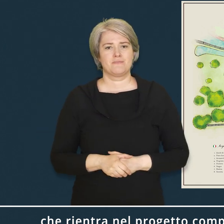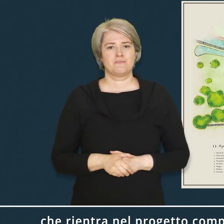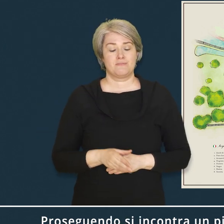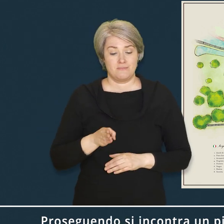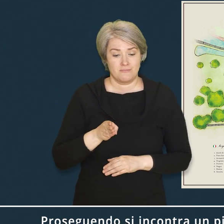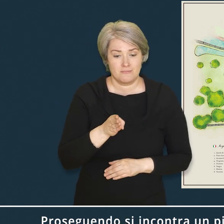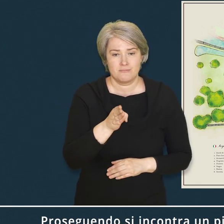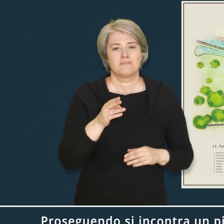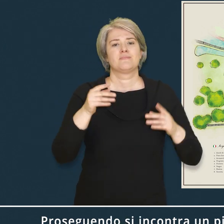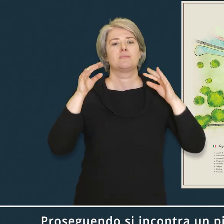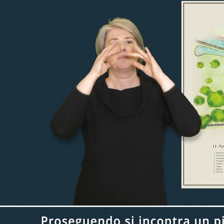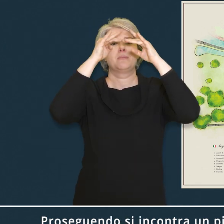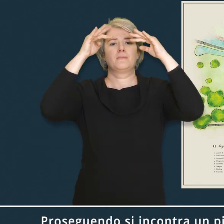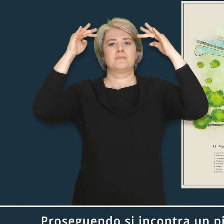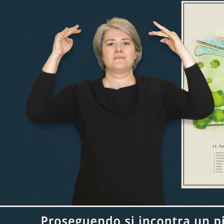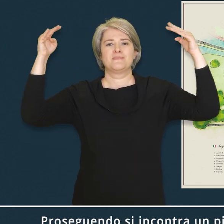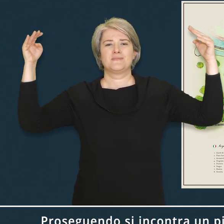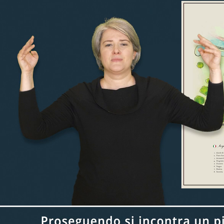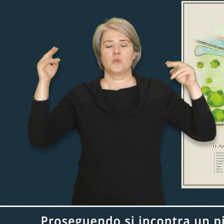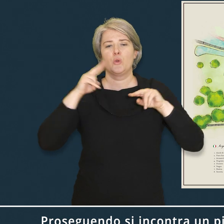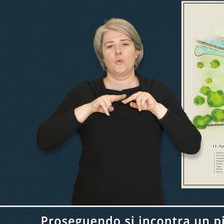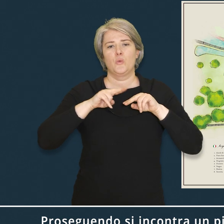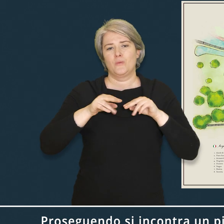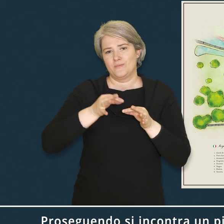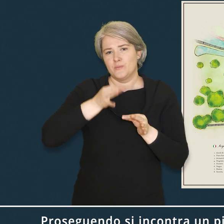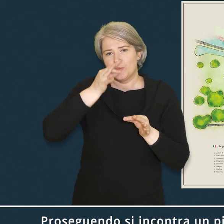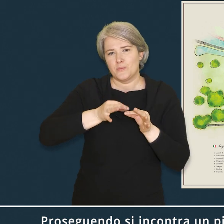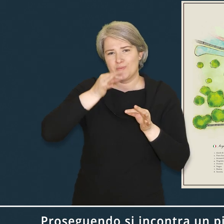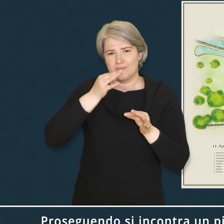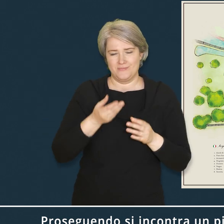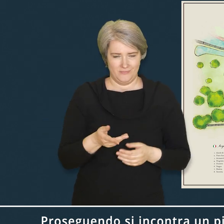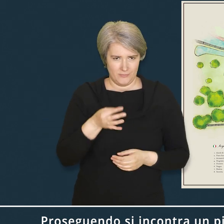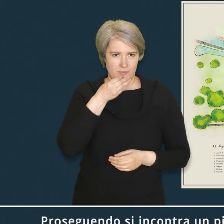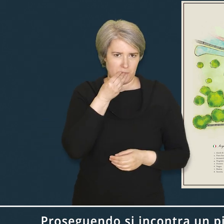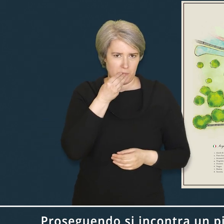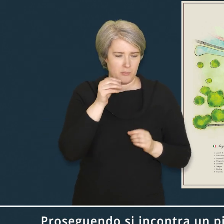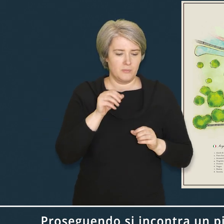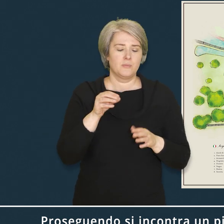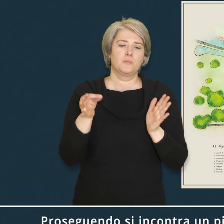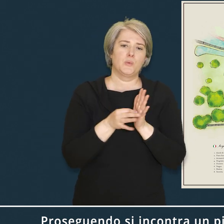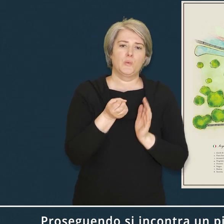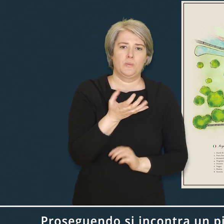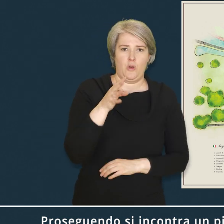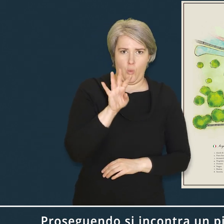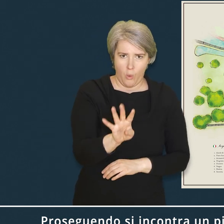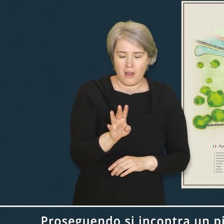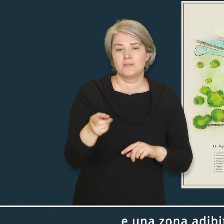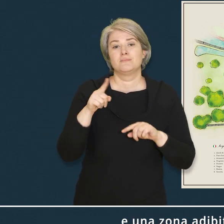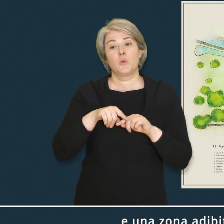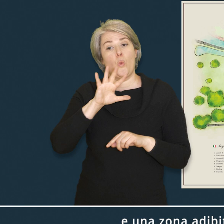dell'orto Proseguendo si incontra un piccolo pergolato con uve da tavola Punto numero 4